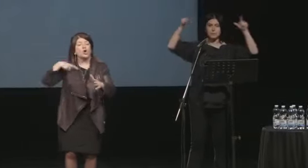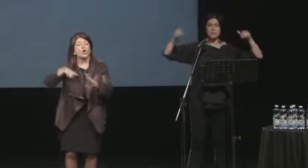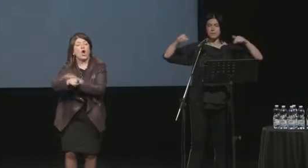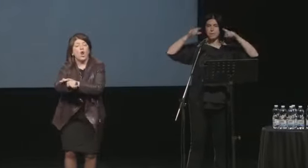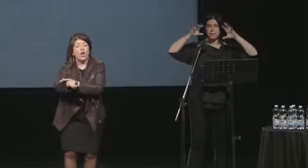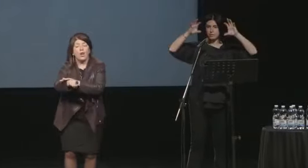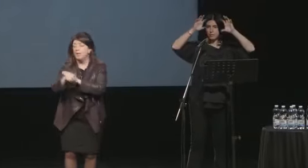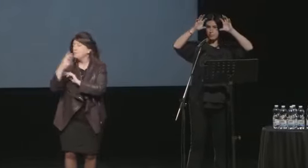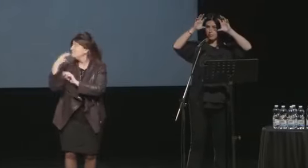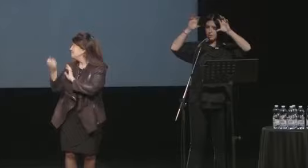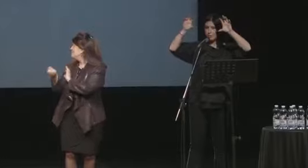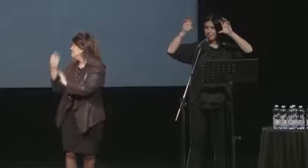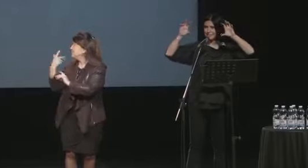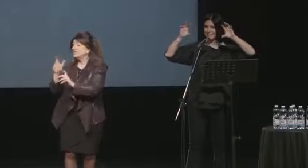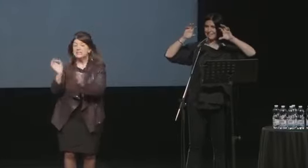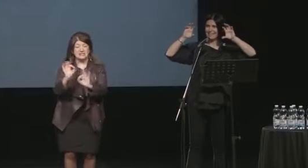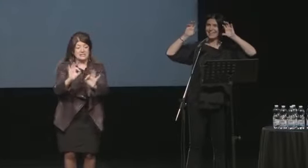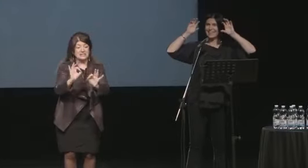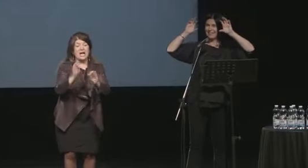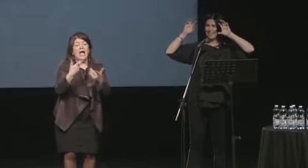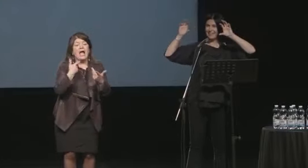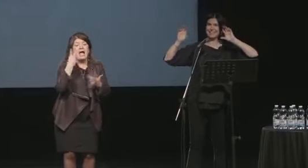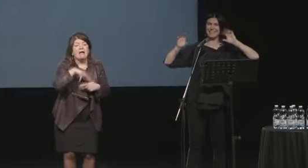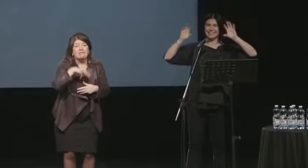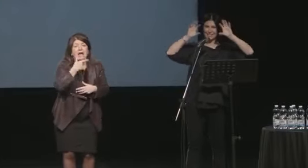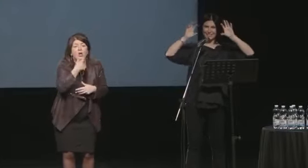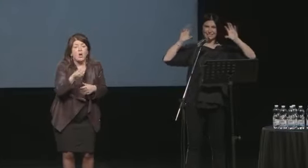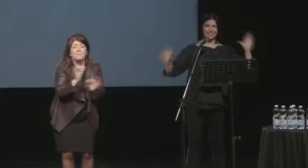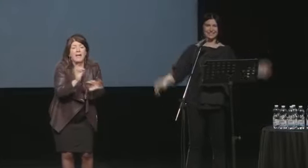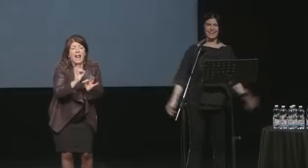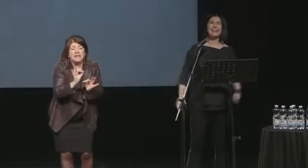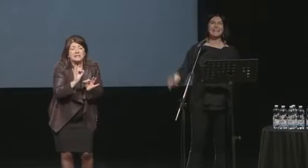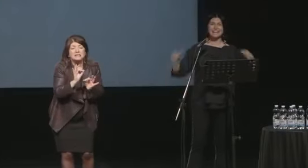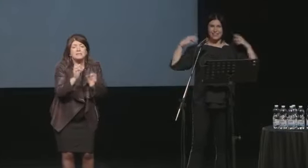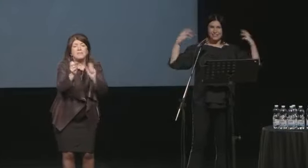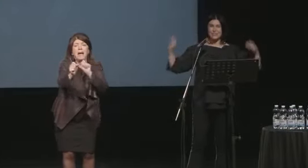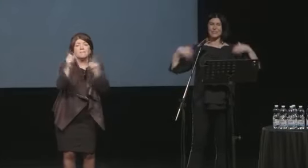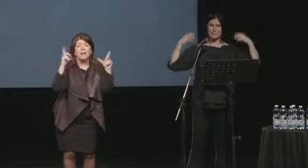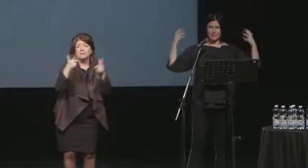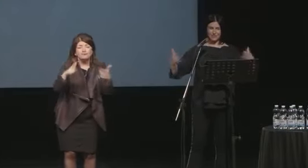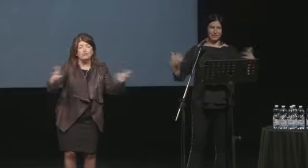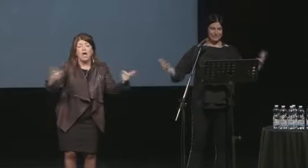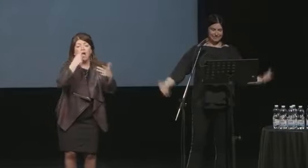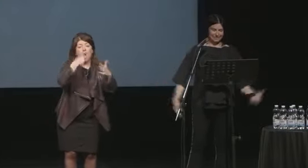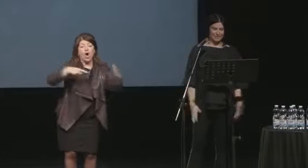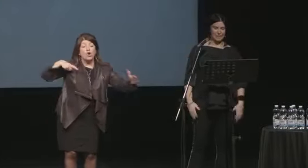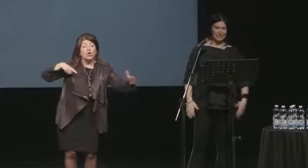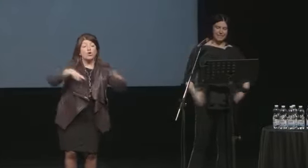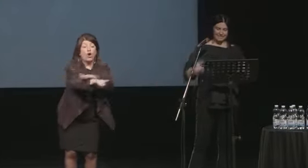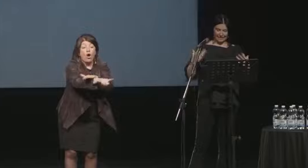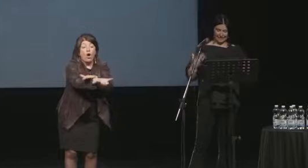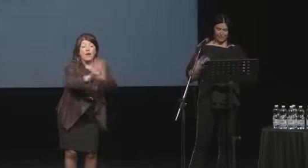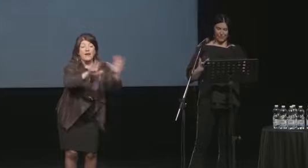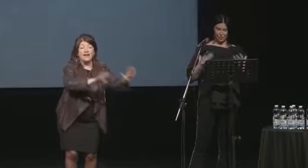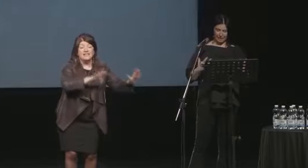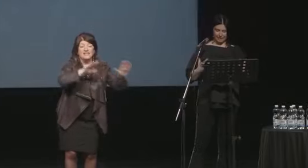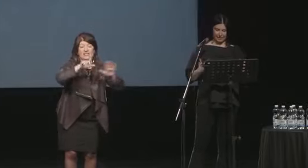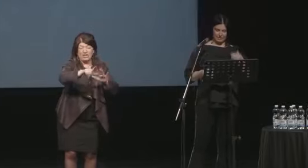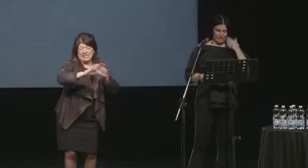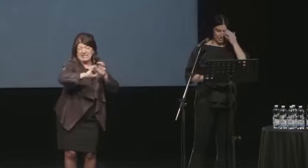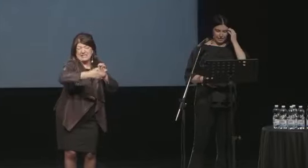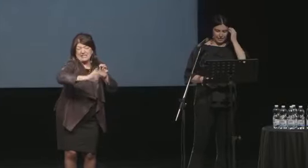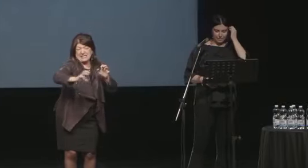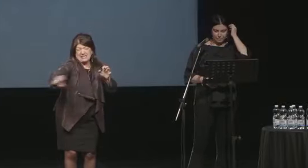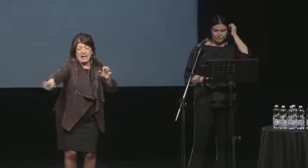ma c'è una bellissima immagine di questi 10-7 goal della sostenibilità che raccontano quali sono i vari temi che fanno